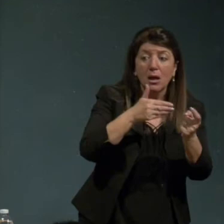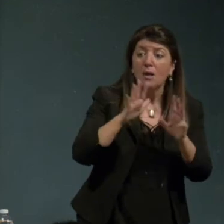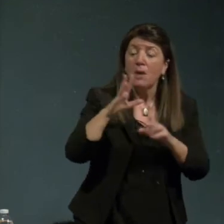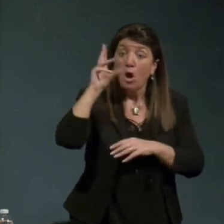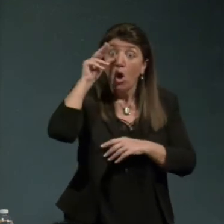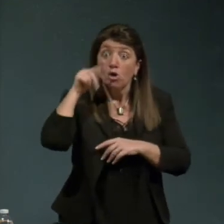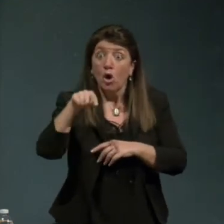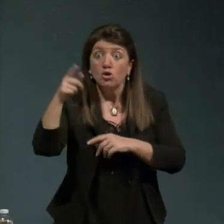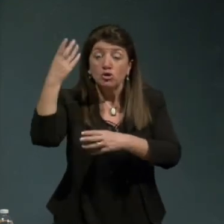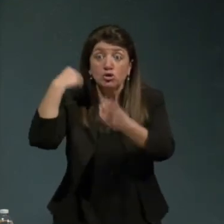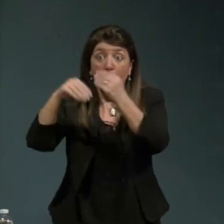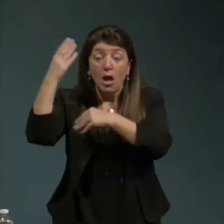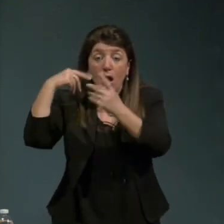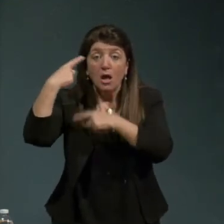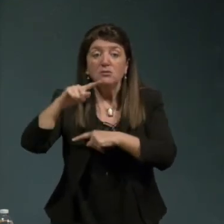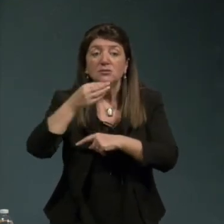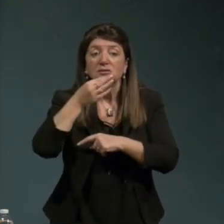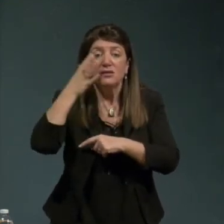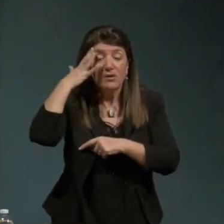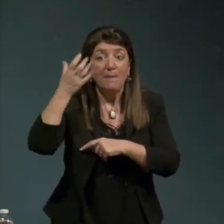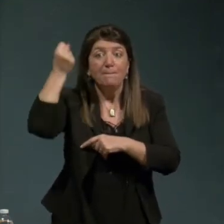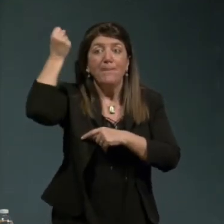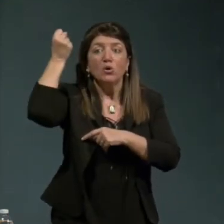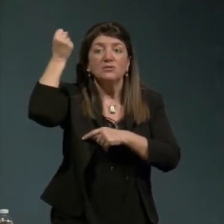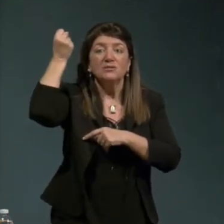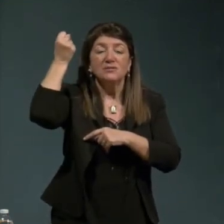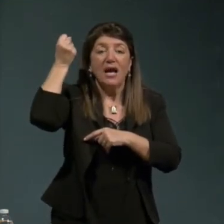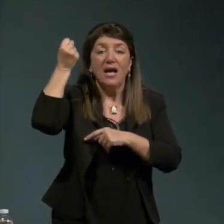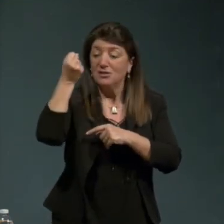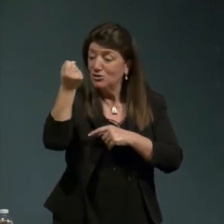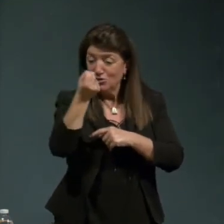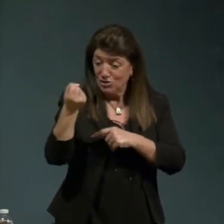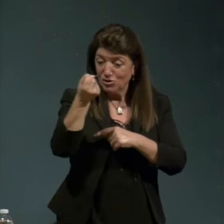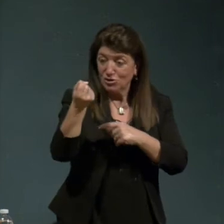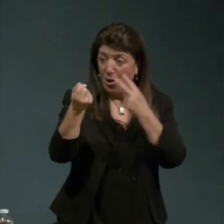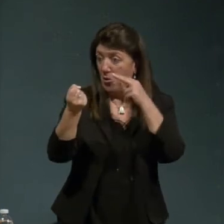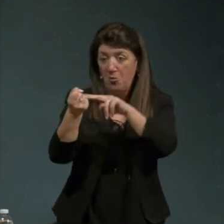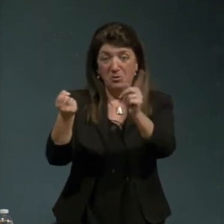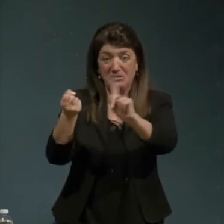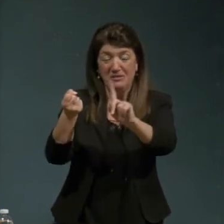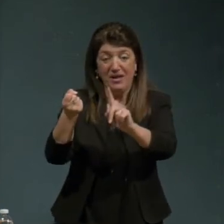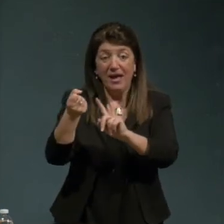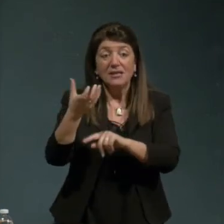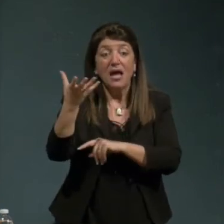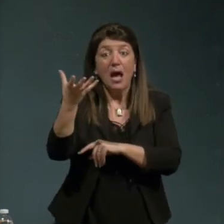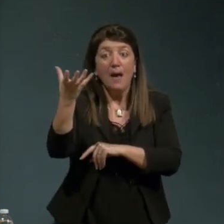che non è un processo quasi fotografico nel caso visuale è un processo